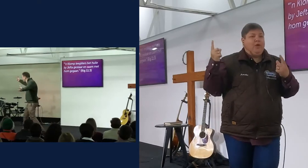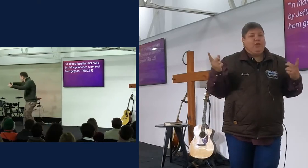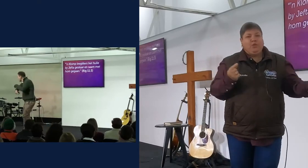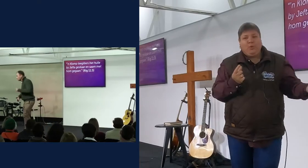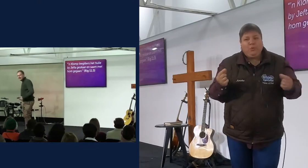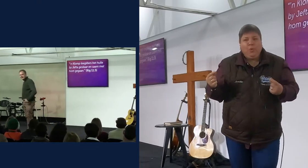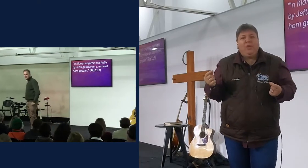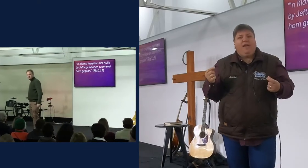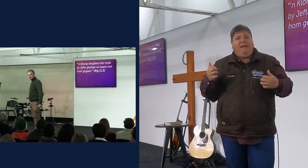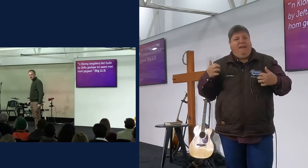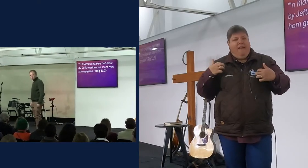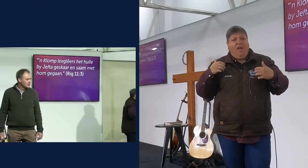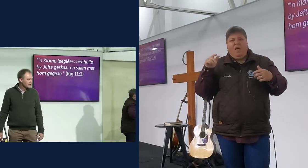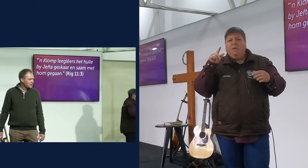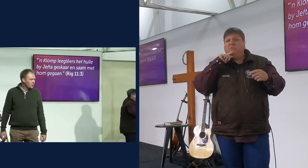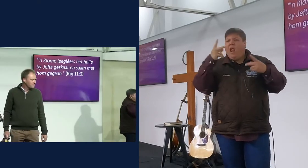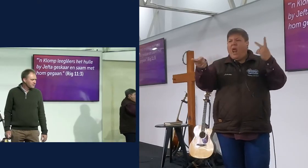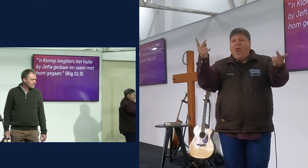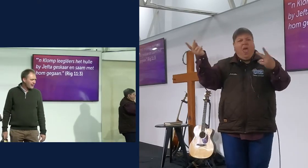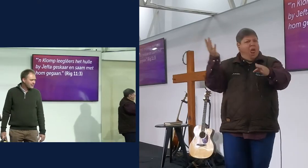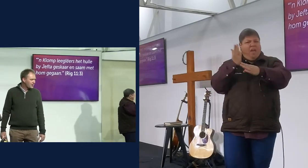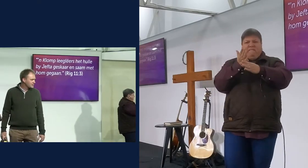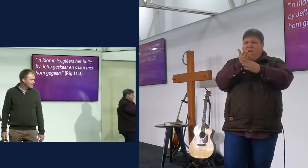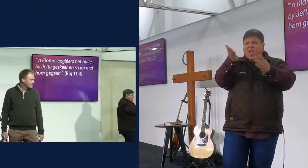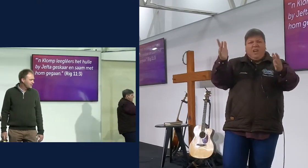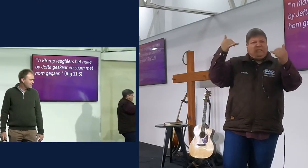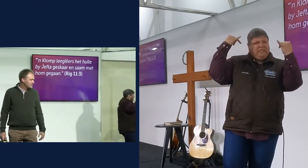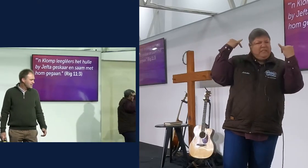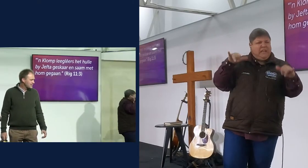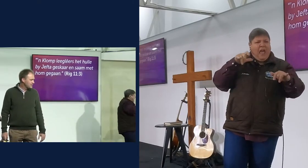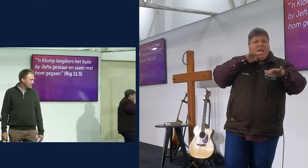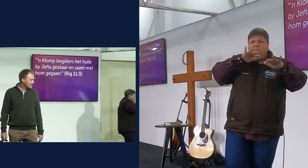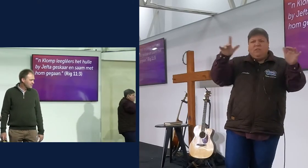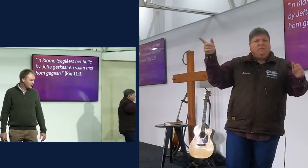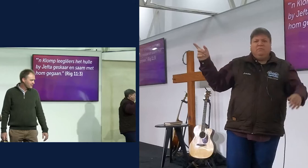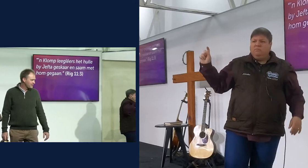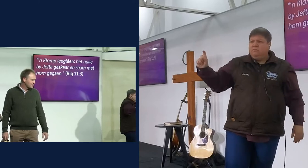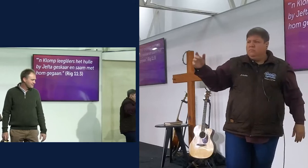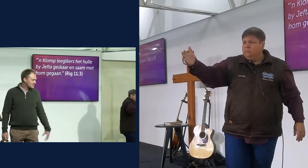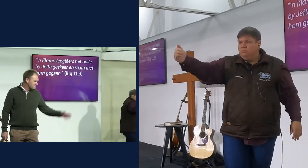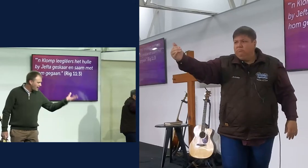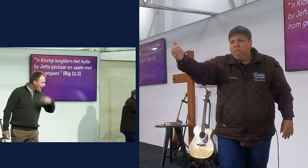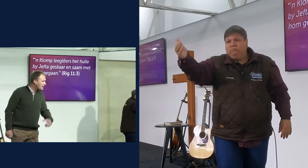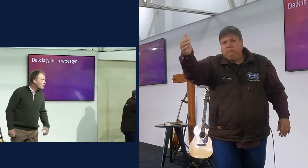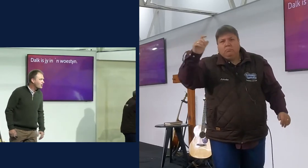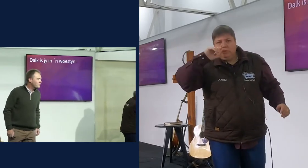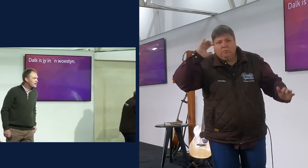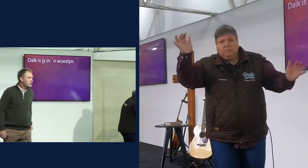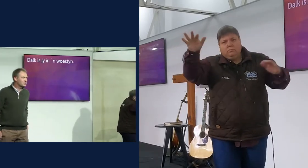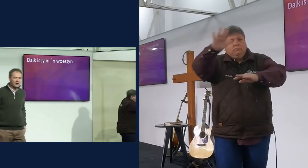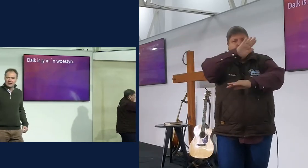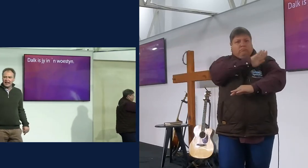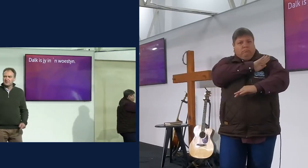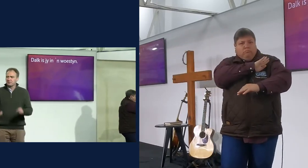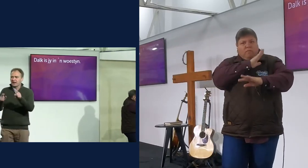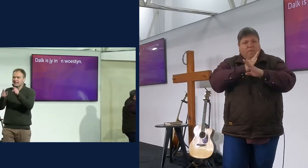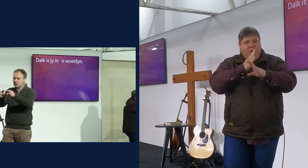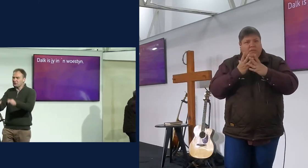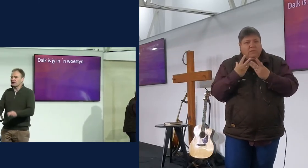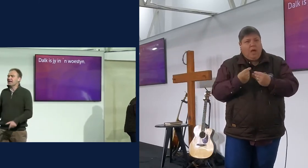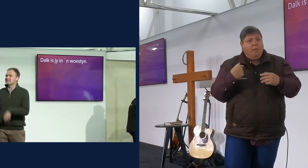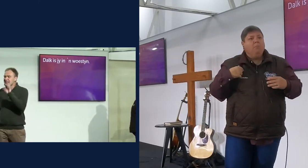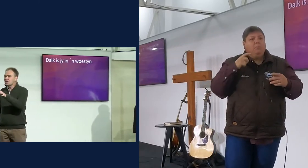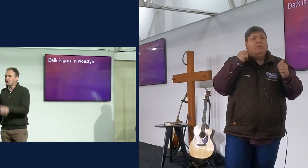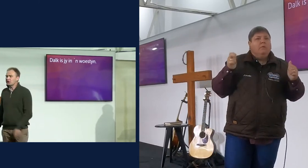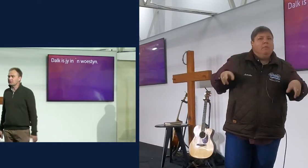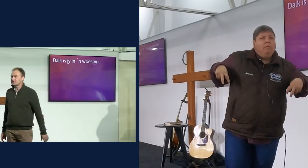kom sommer, ek maak een klomp leglees by mekaar, ek klomp weggejaagde, ek wil nie sê kriminele nie, maar ek weet nie wat hulle was nie, maar hy maak een weermacht daar, en, en die